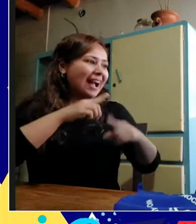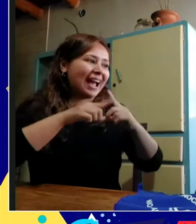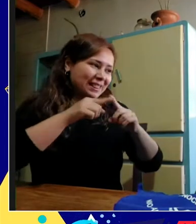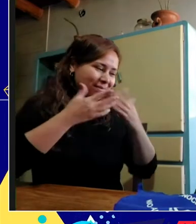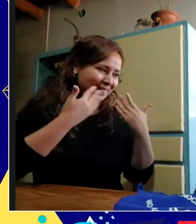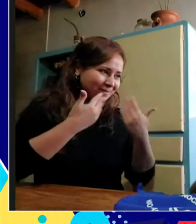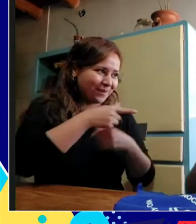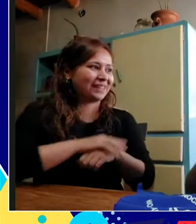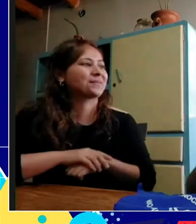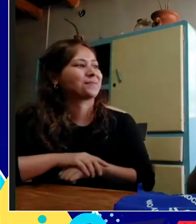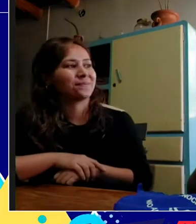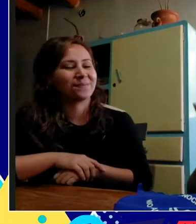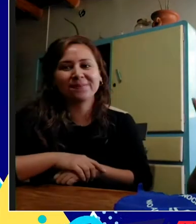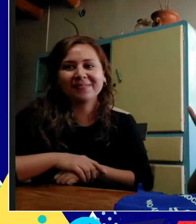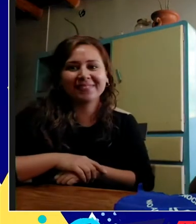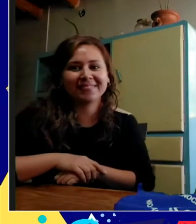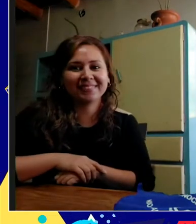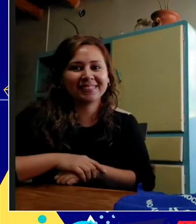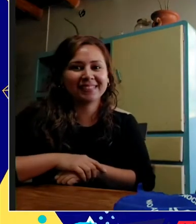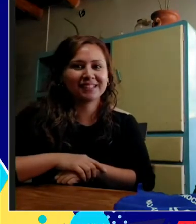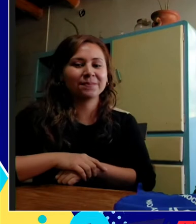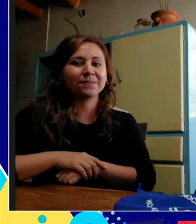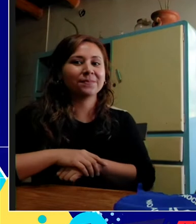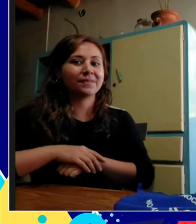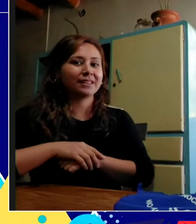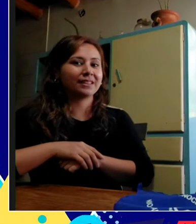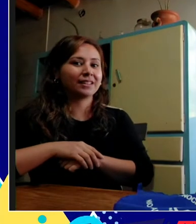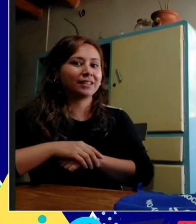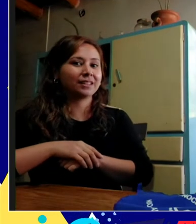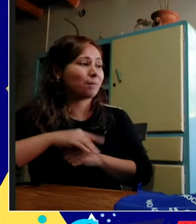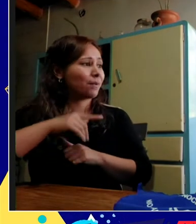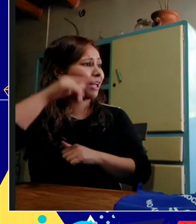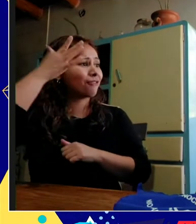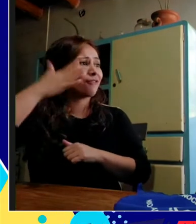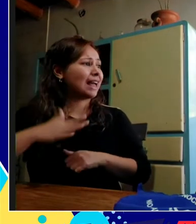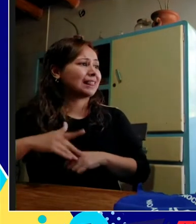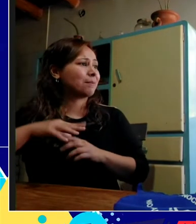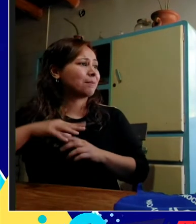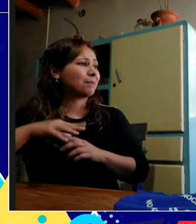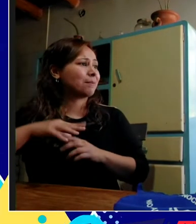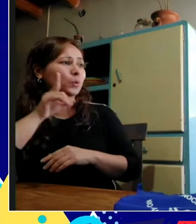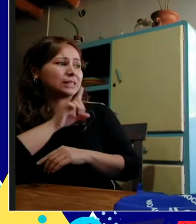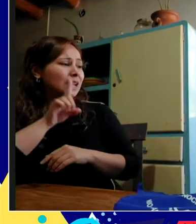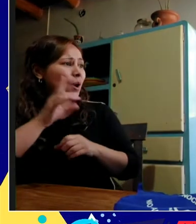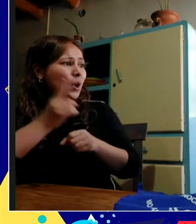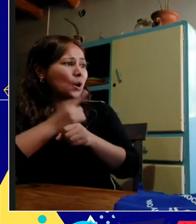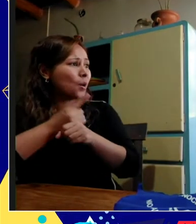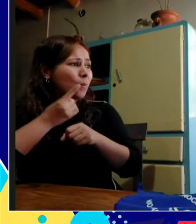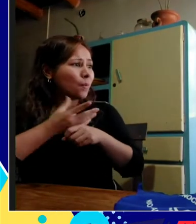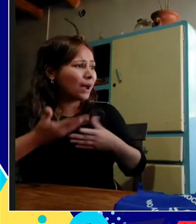Bueno, Fátima, lamentablemente no te escuchamos y no vamos a poder recibir el mensaje de Ana Paula. Necesitamos que